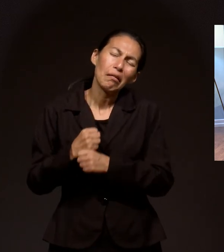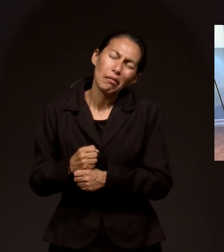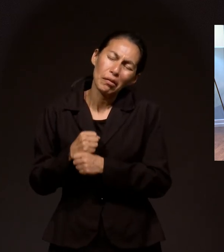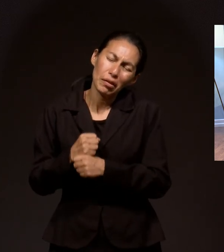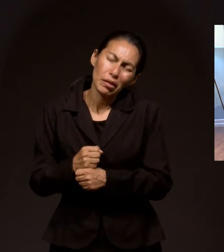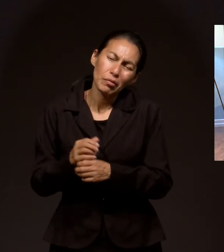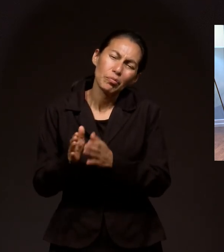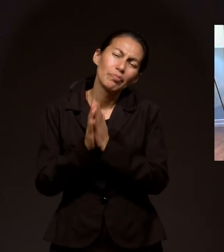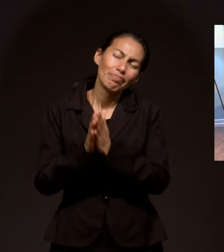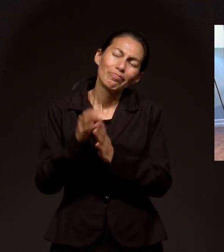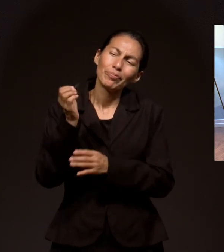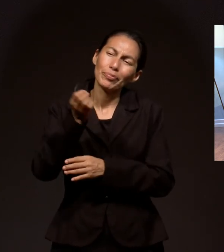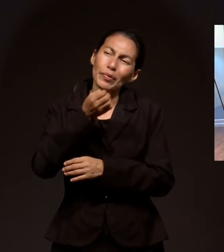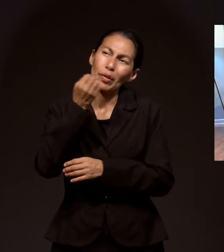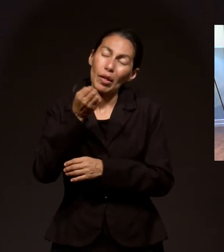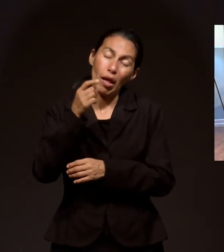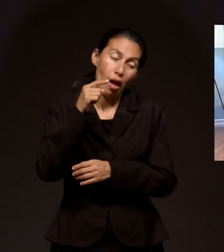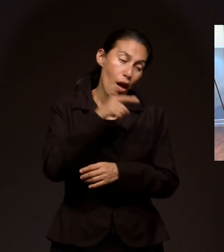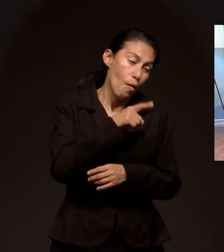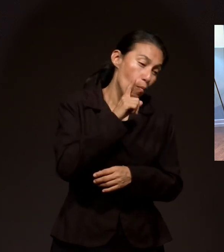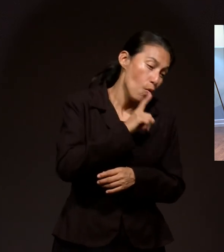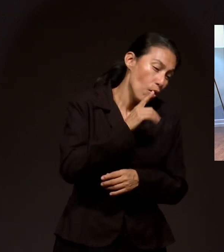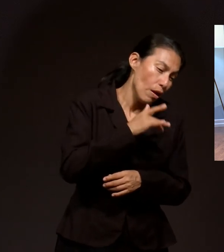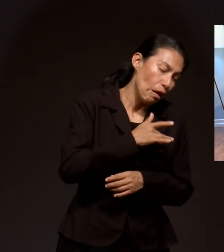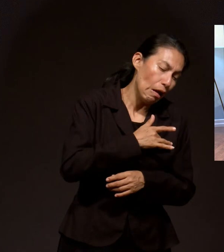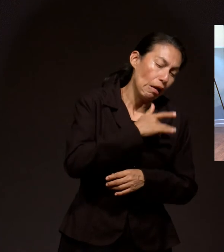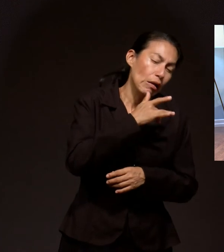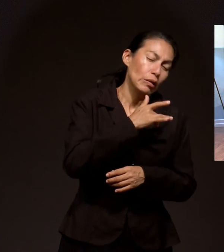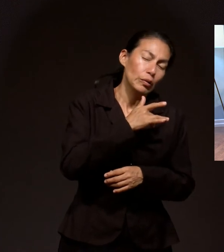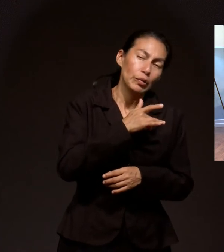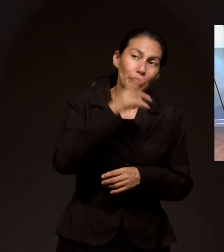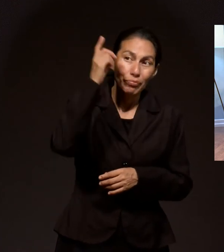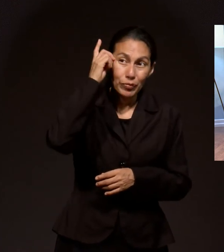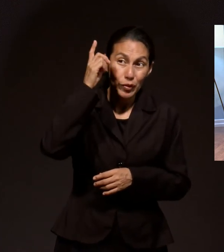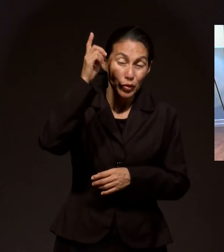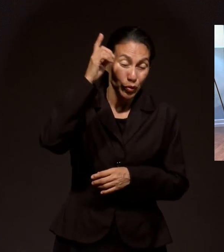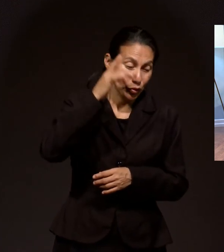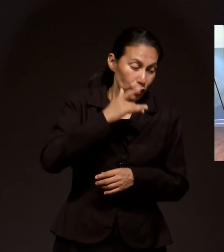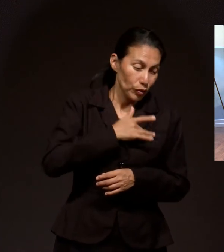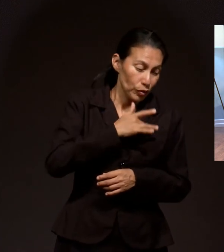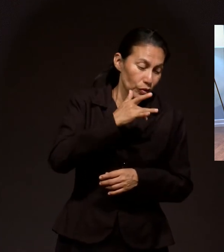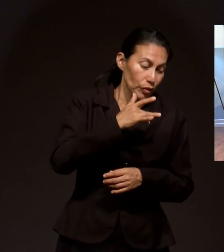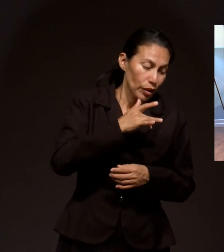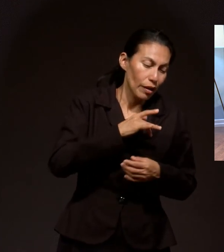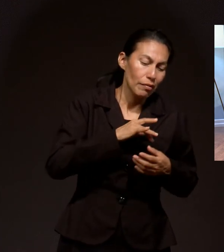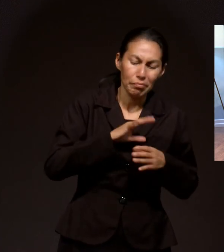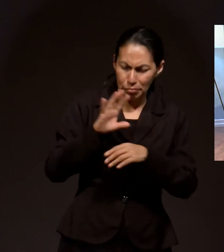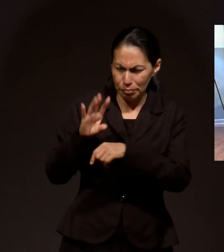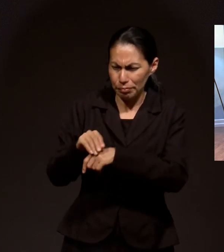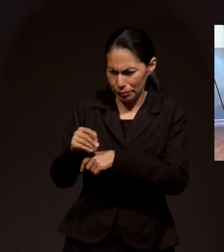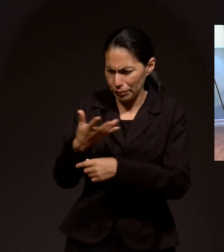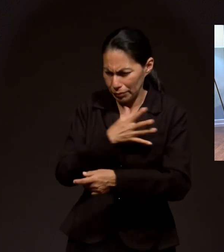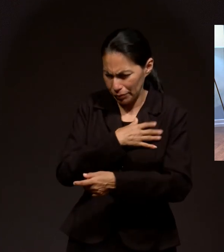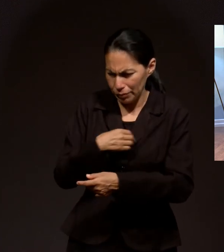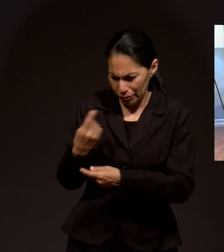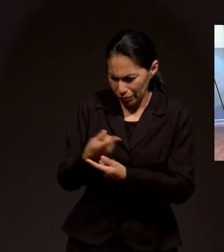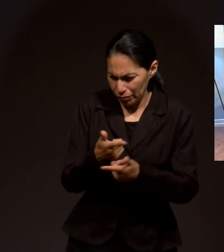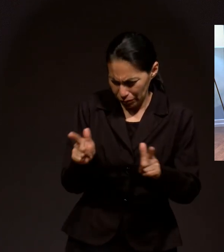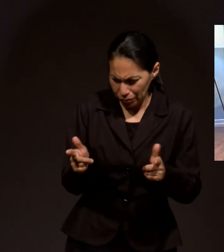familias Oremos para que Dios Le quebrante el corazón Y ella permita Que él pueda ver A sus hijos